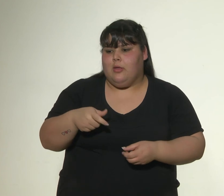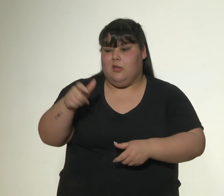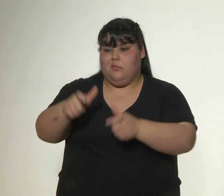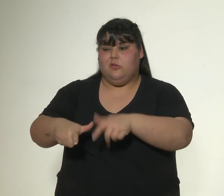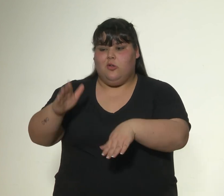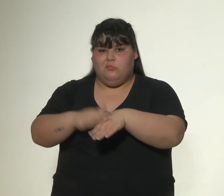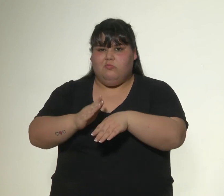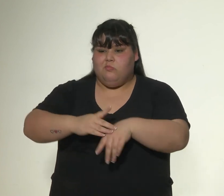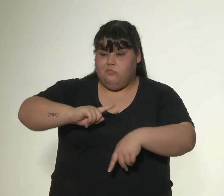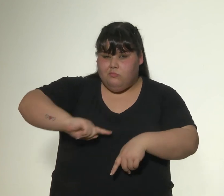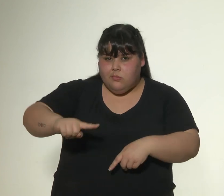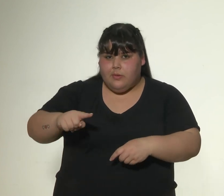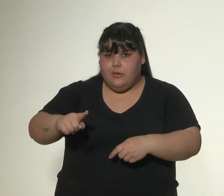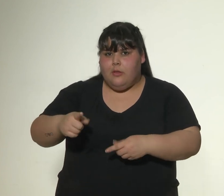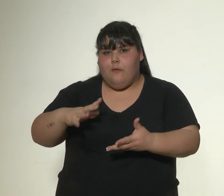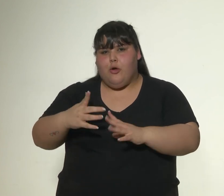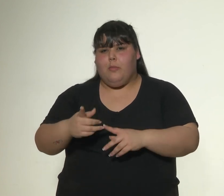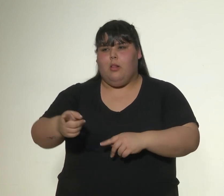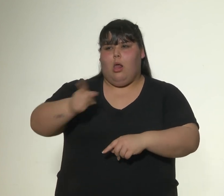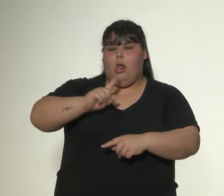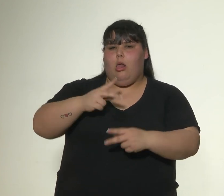explotadores como método de sometimiento. ¡Gracias!